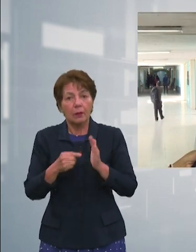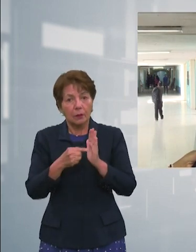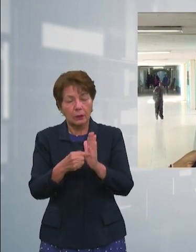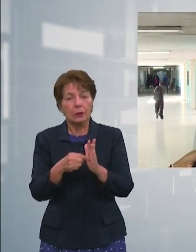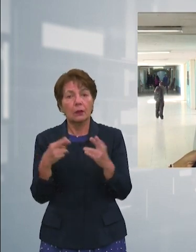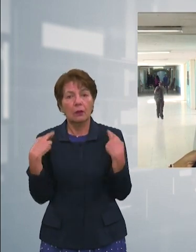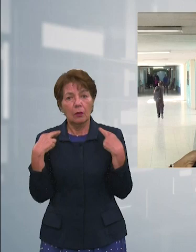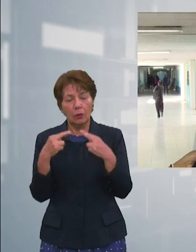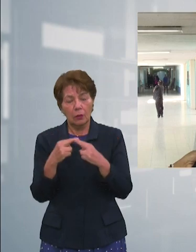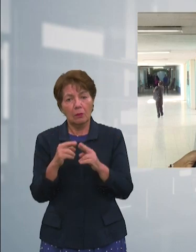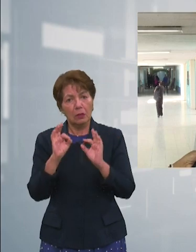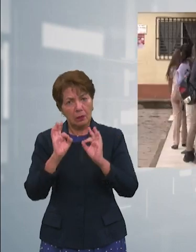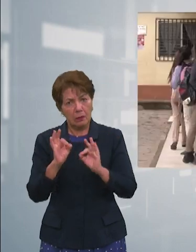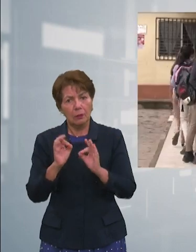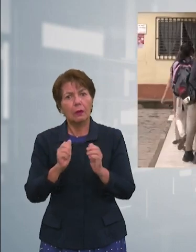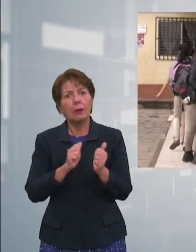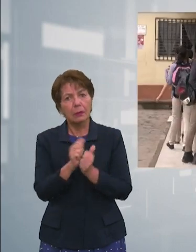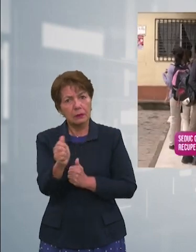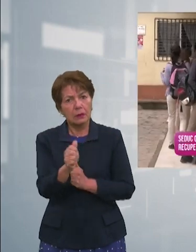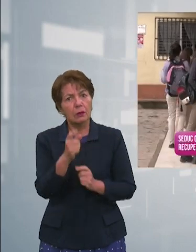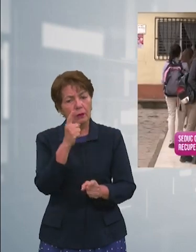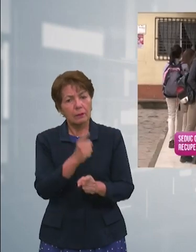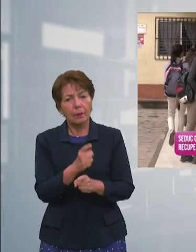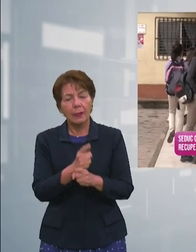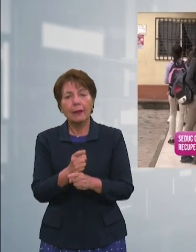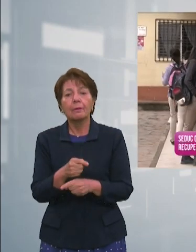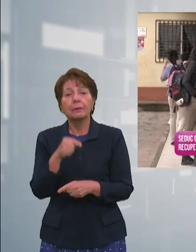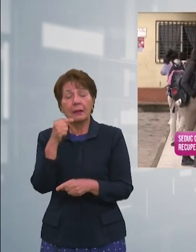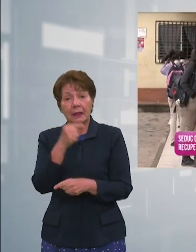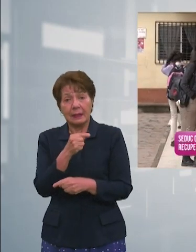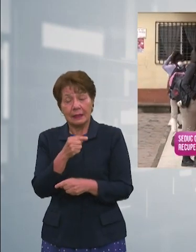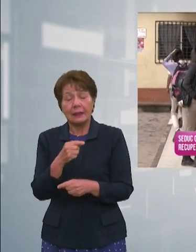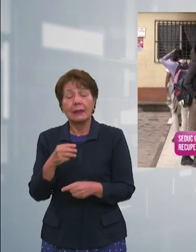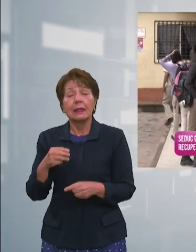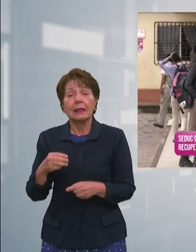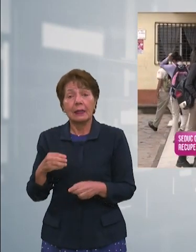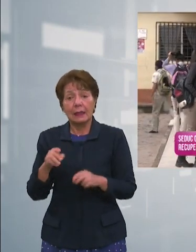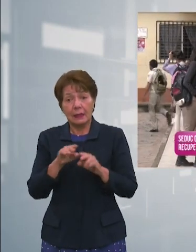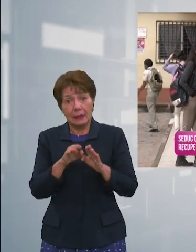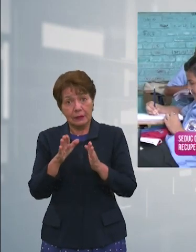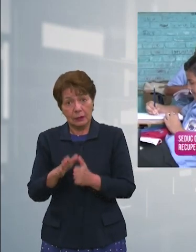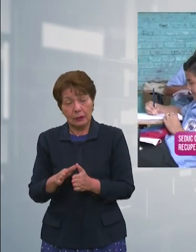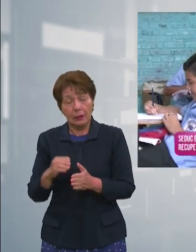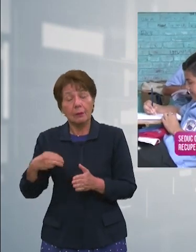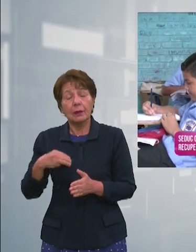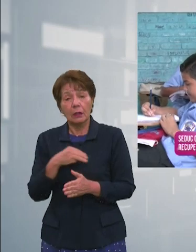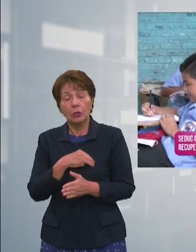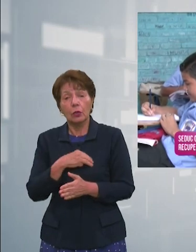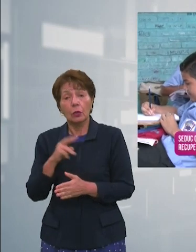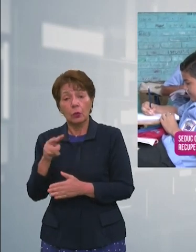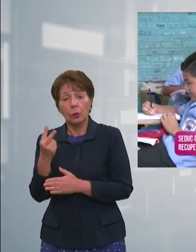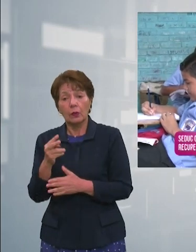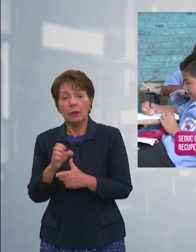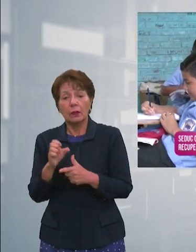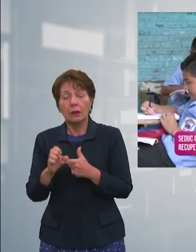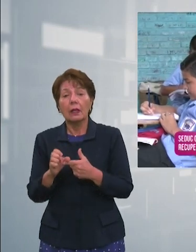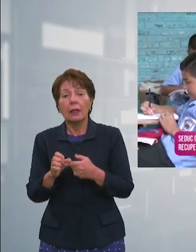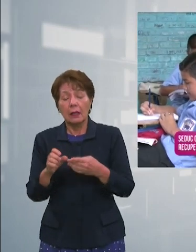el aula de clases. Según el subsecretario de Educación, esta recuperación se hará en la antepenúltima semana del mes de